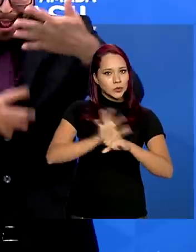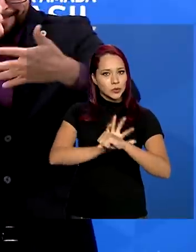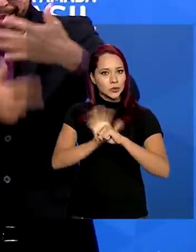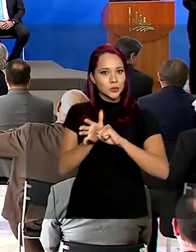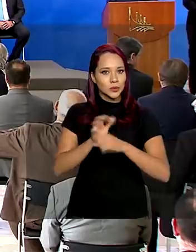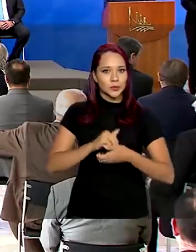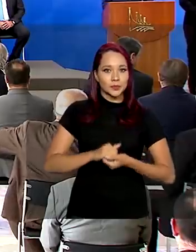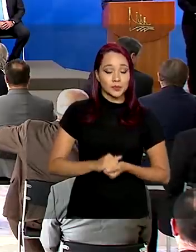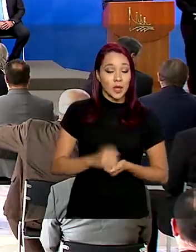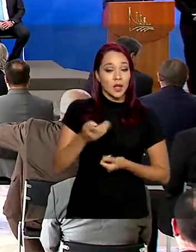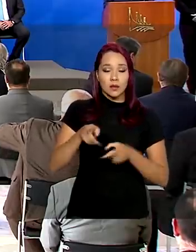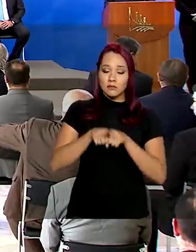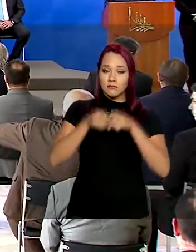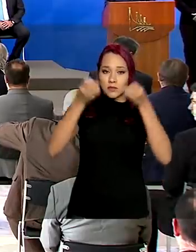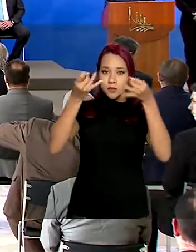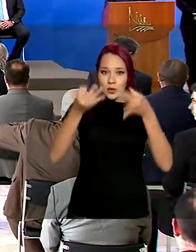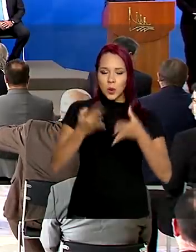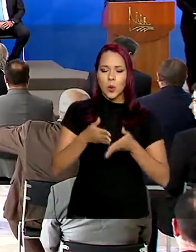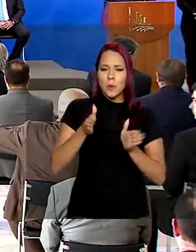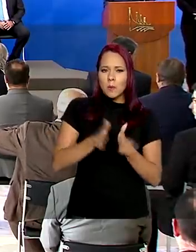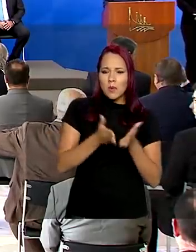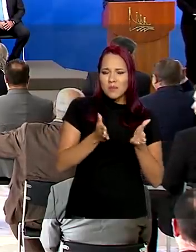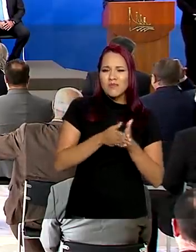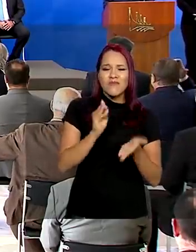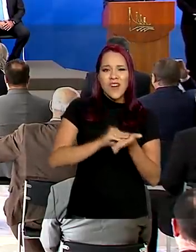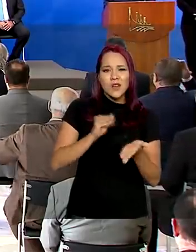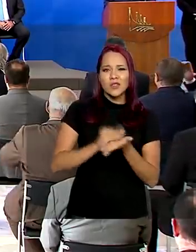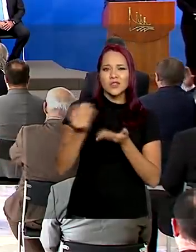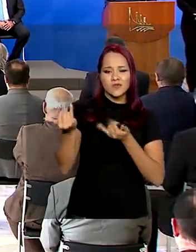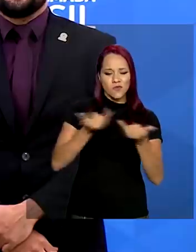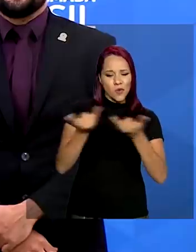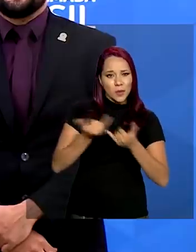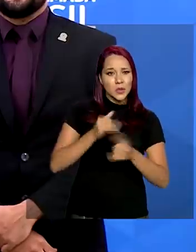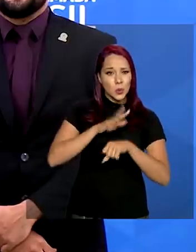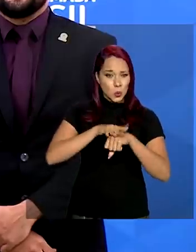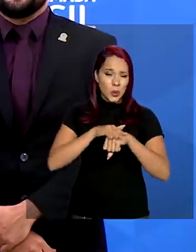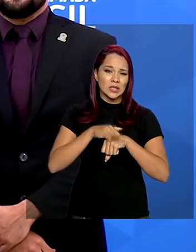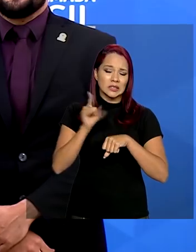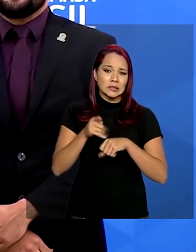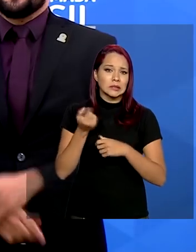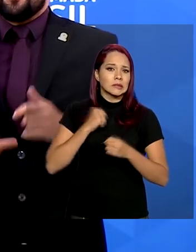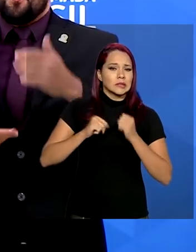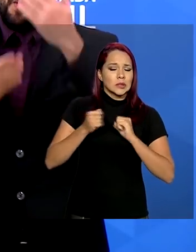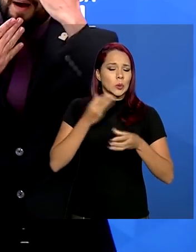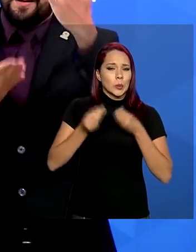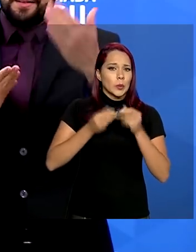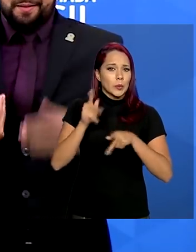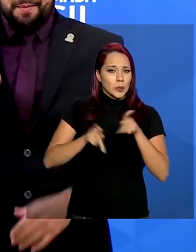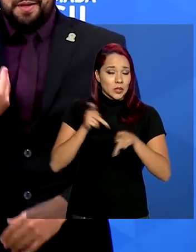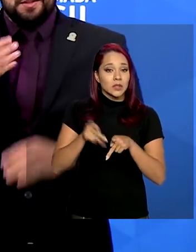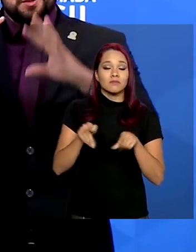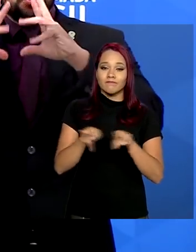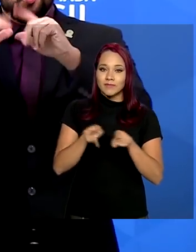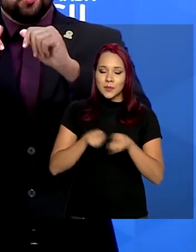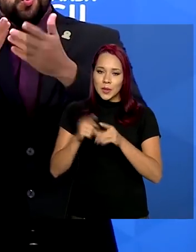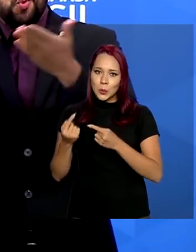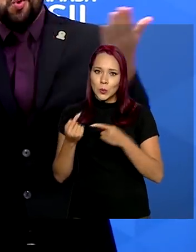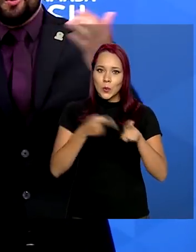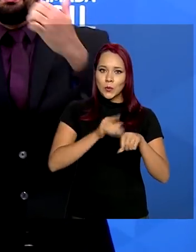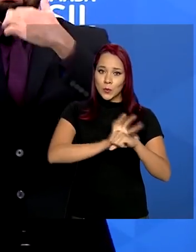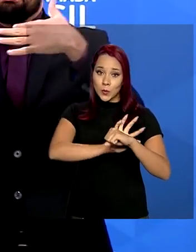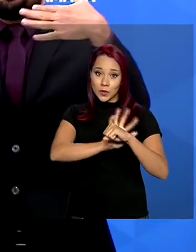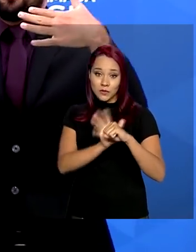-19. Ele explicou que a pobreza de informações sobre a doença provoca ansiedade na população e que o combate ao